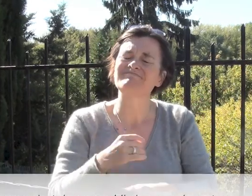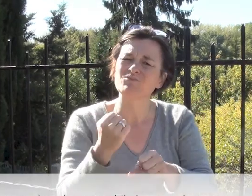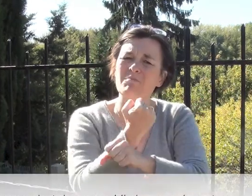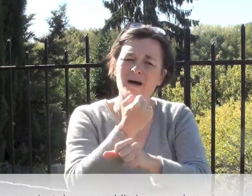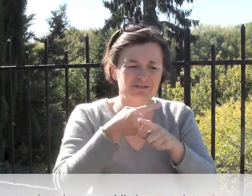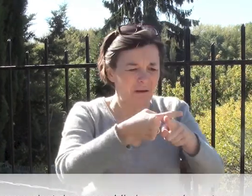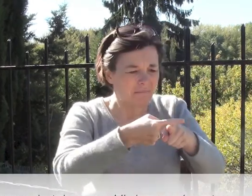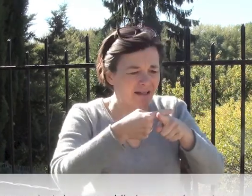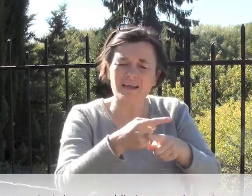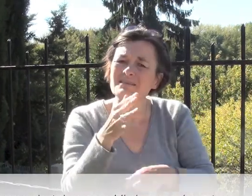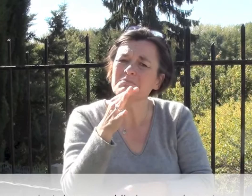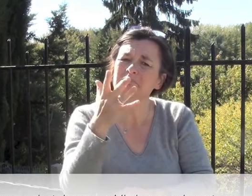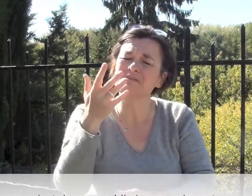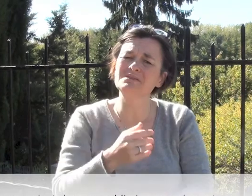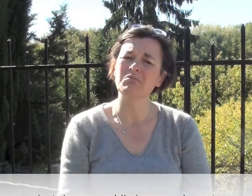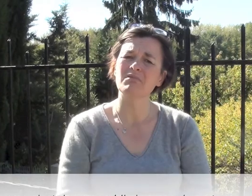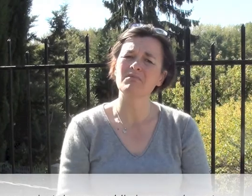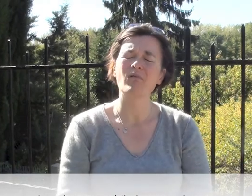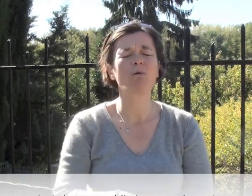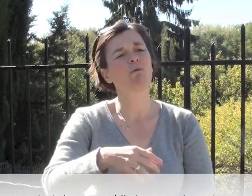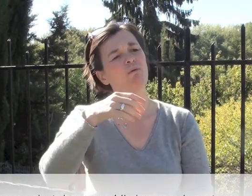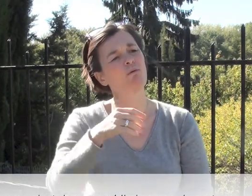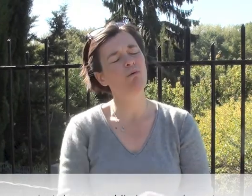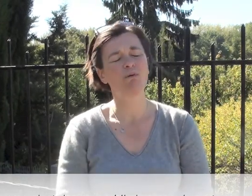Comme c'est dommage, il n'y pas de partage.